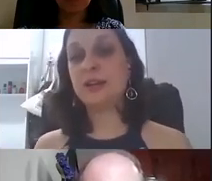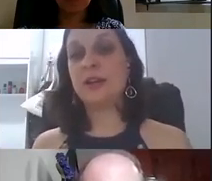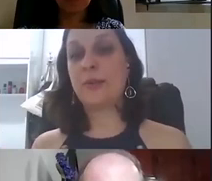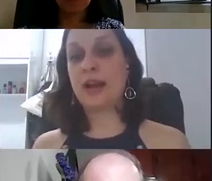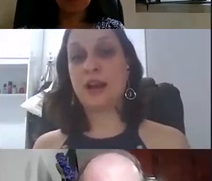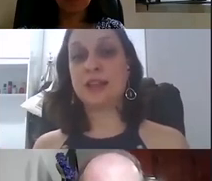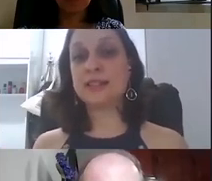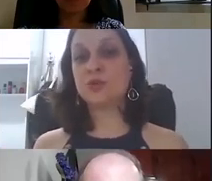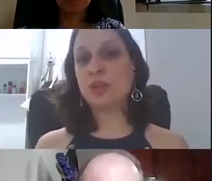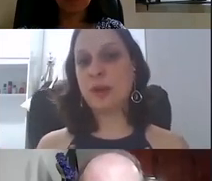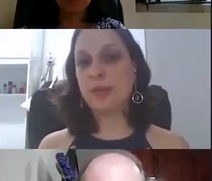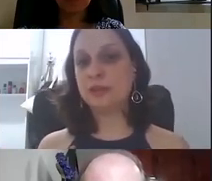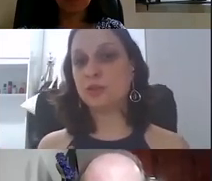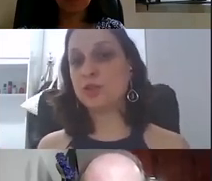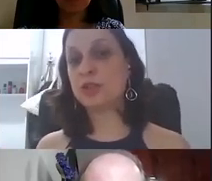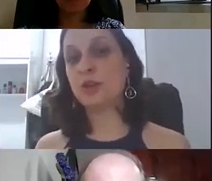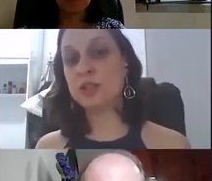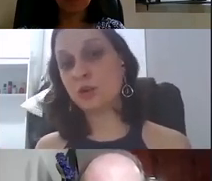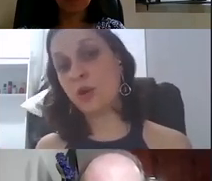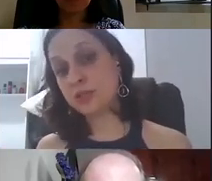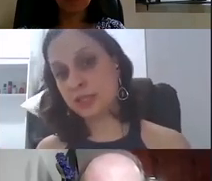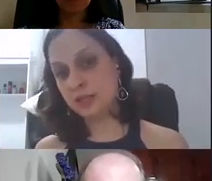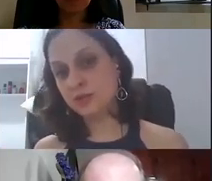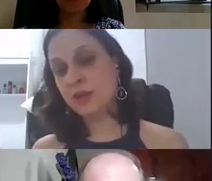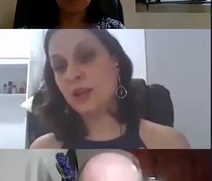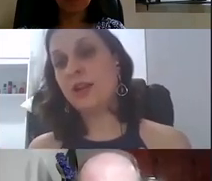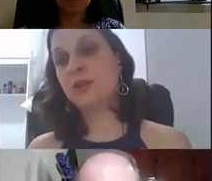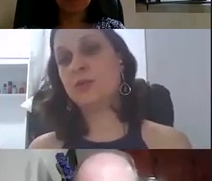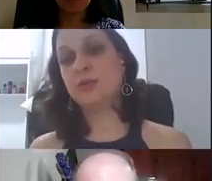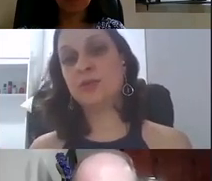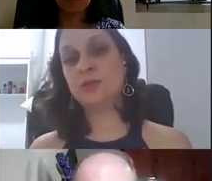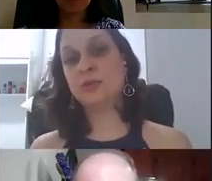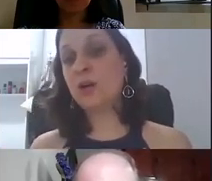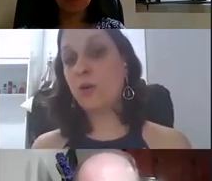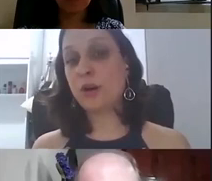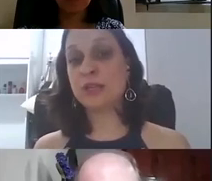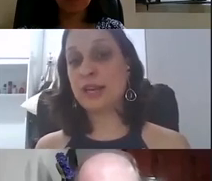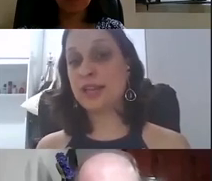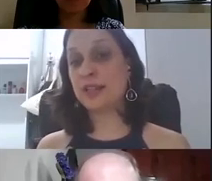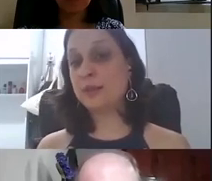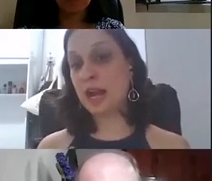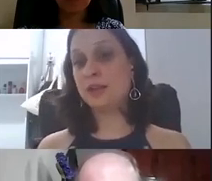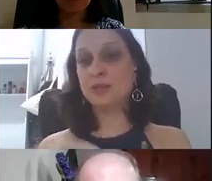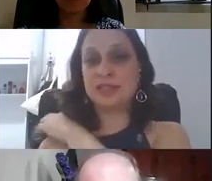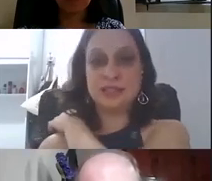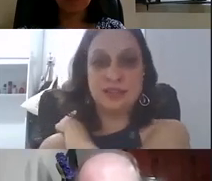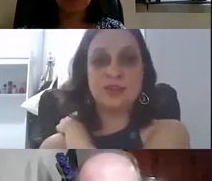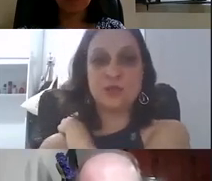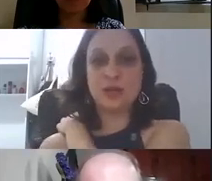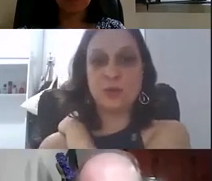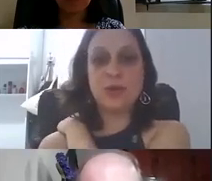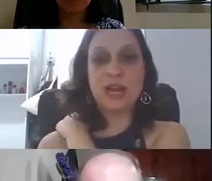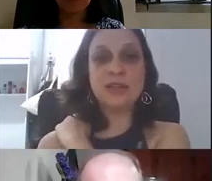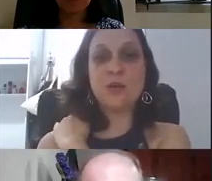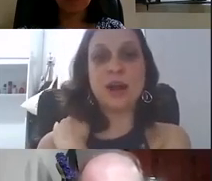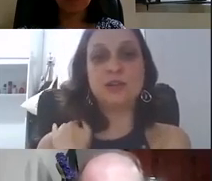para aquisição de equipamentos e solicitou auxílio na compra de materiais adaptados, acessíveis,